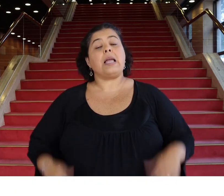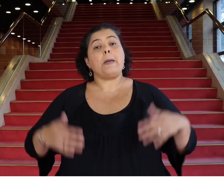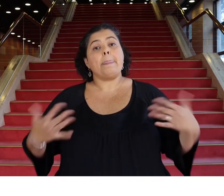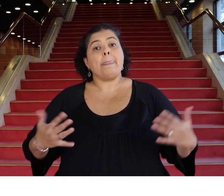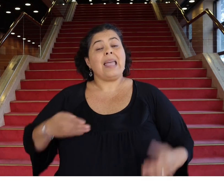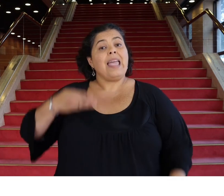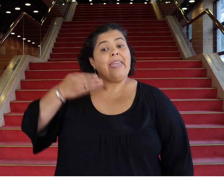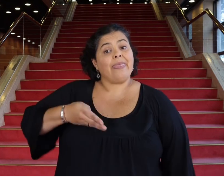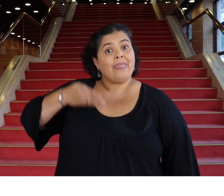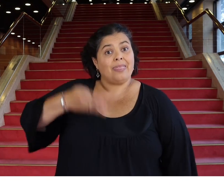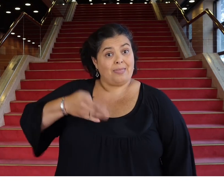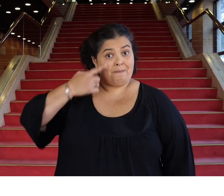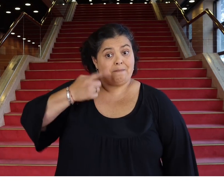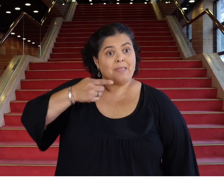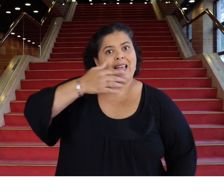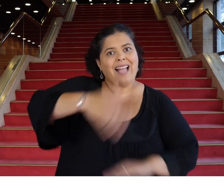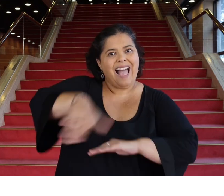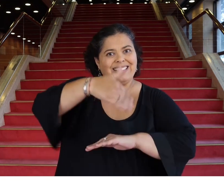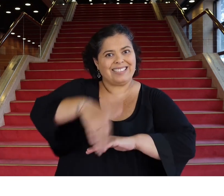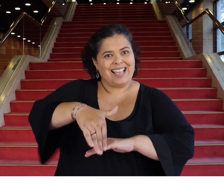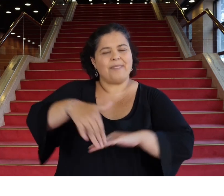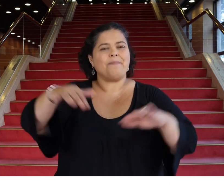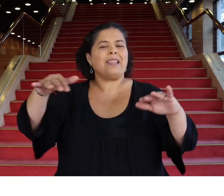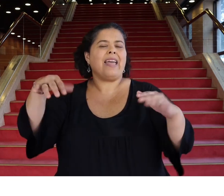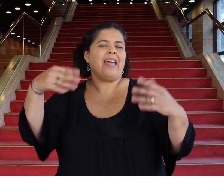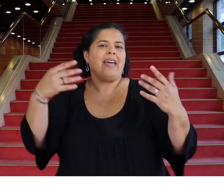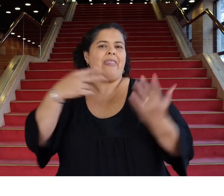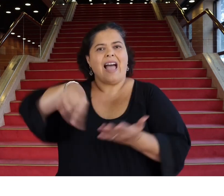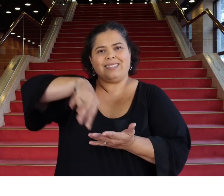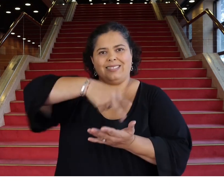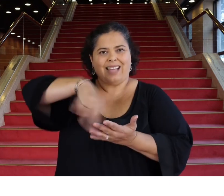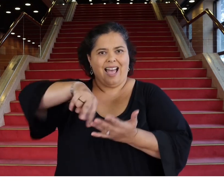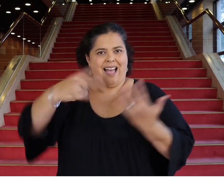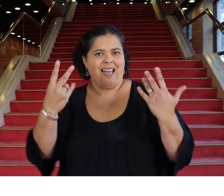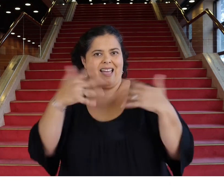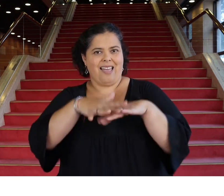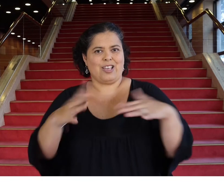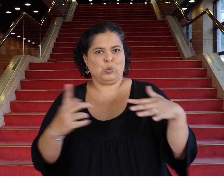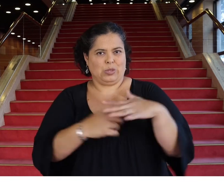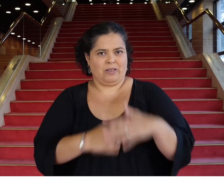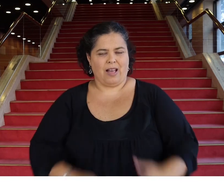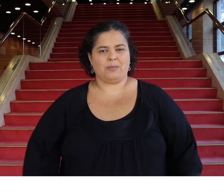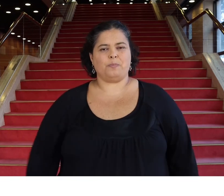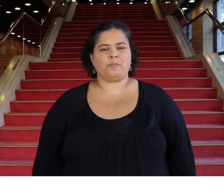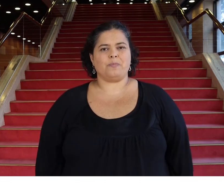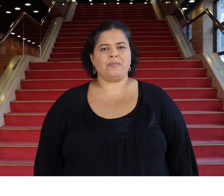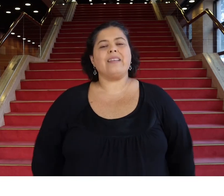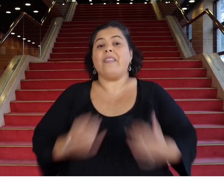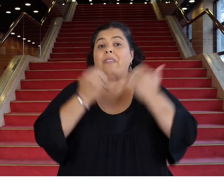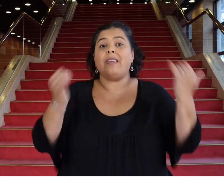Intervención Callejera de Danza Inclusiva. 24 de abril, 15.30 horas. Puerta principal del